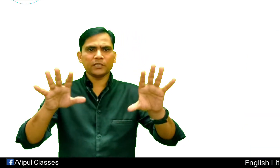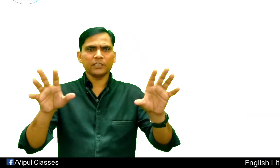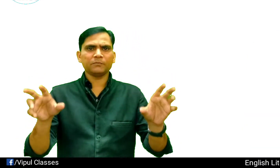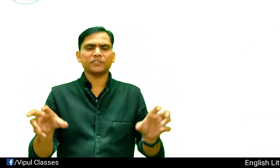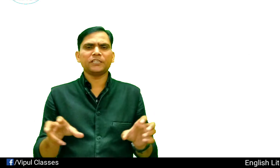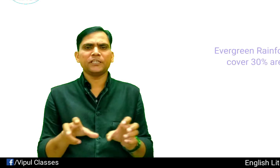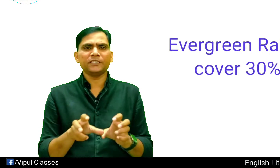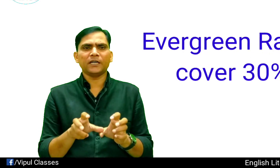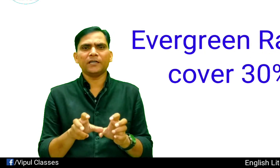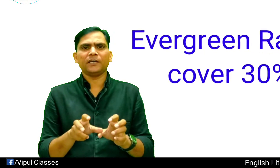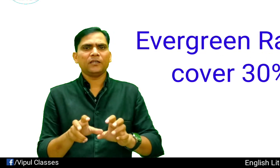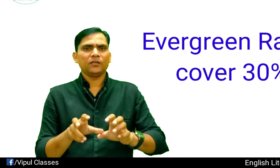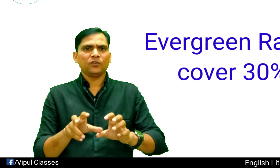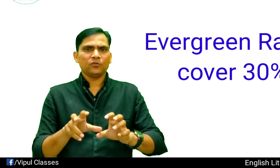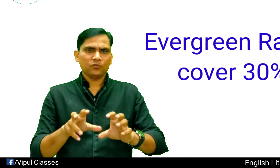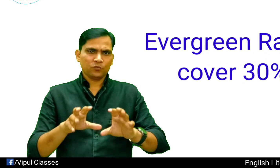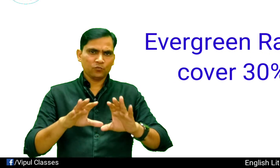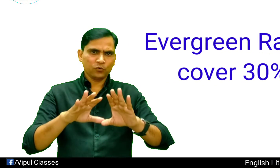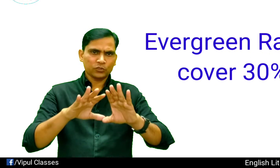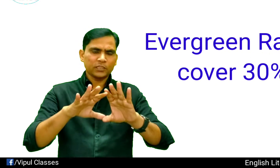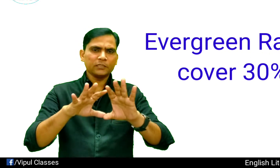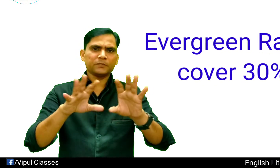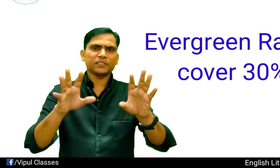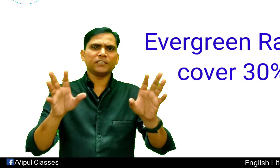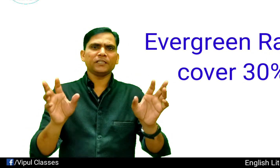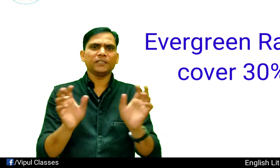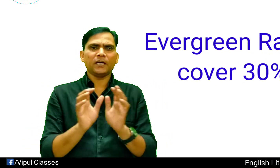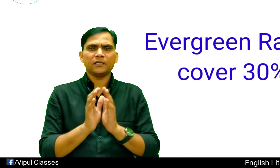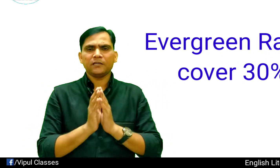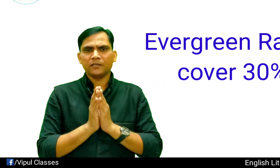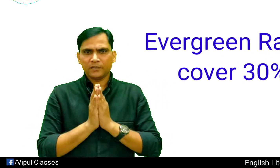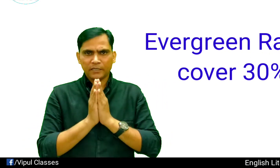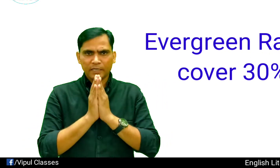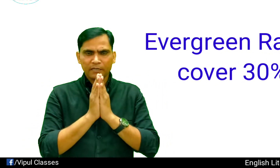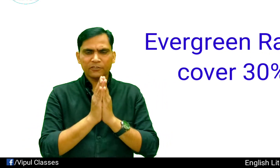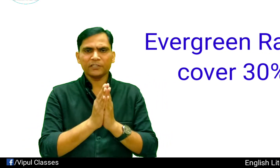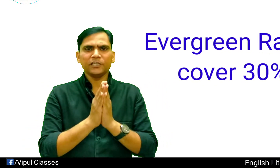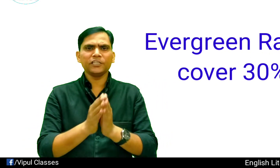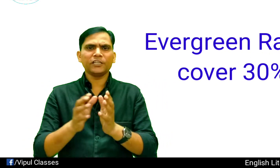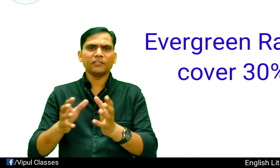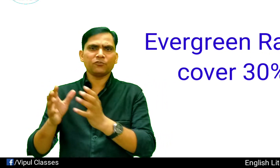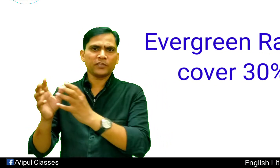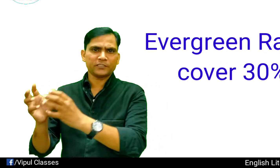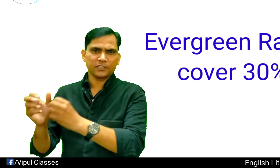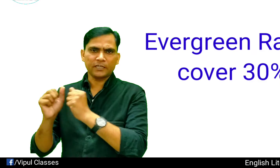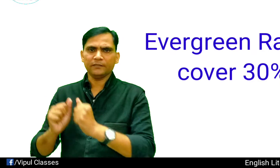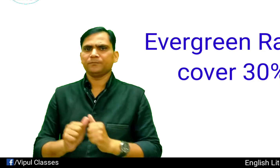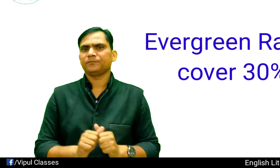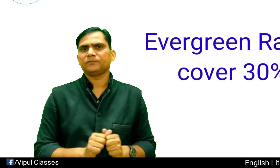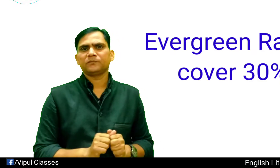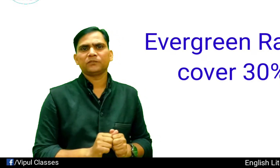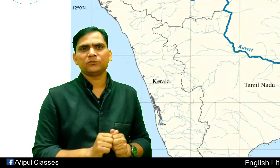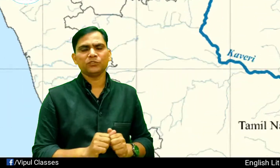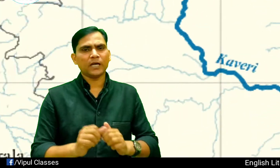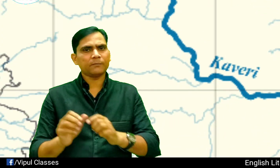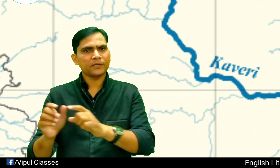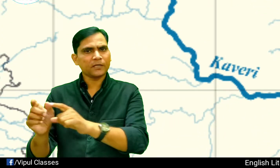30% एरिया है वो 30% एरिया Evergreen Rainforest का है तो यहाँ पर